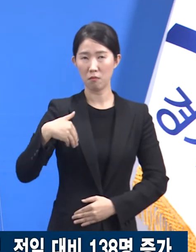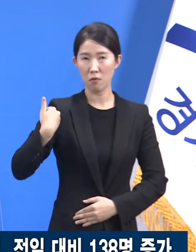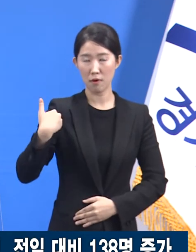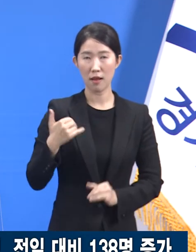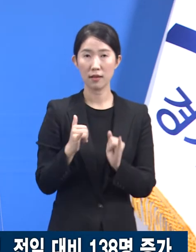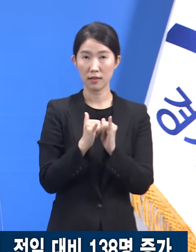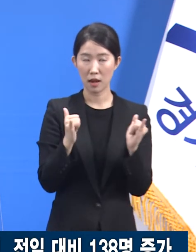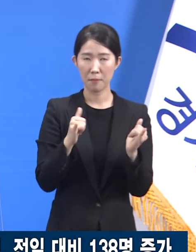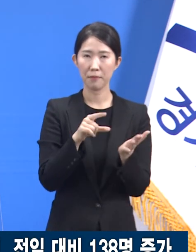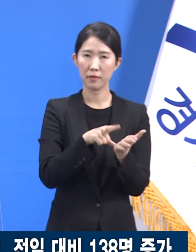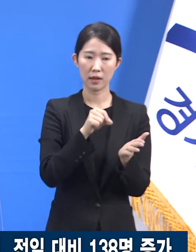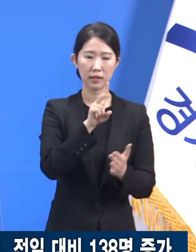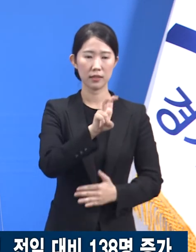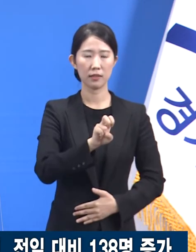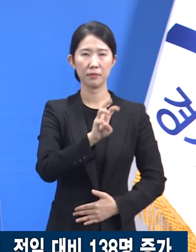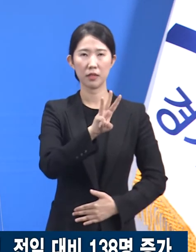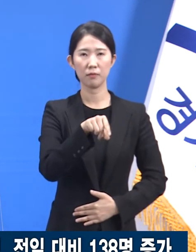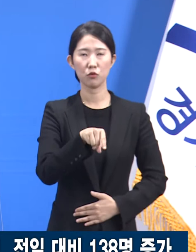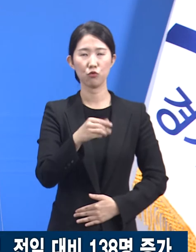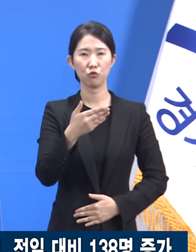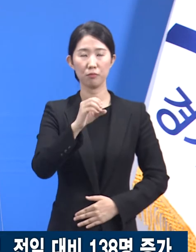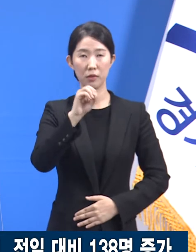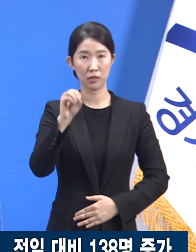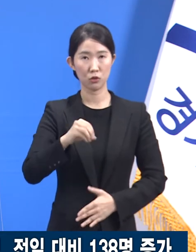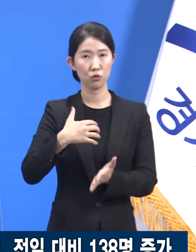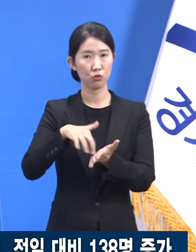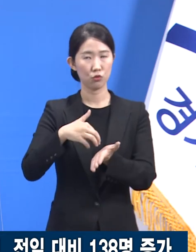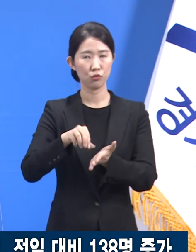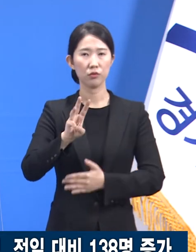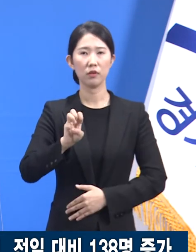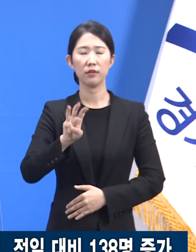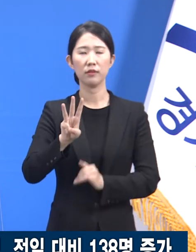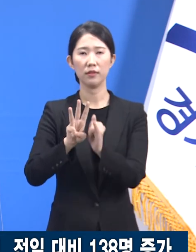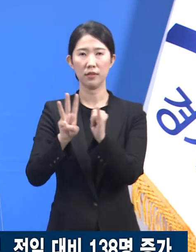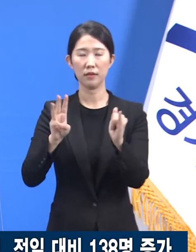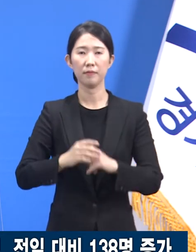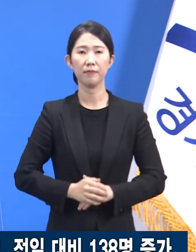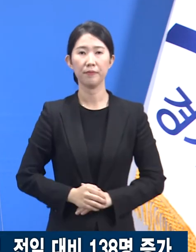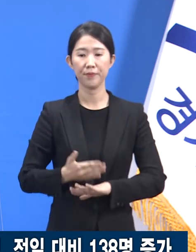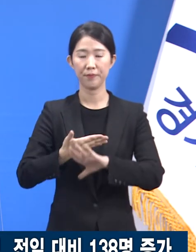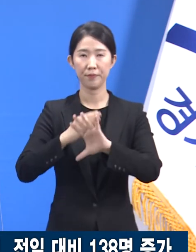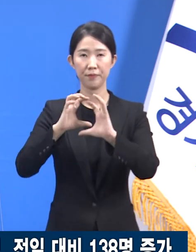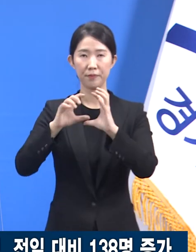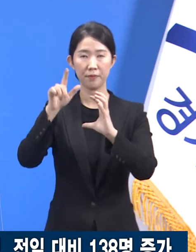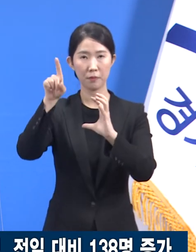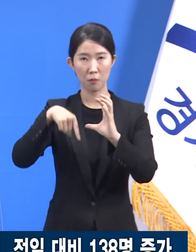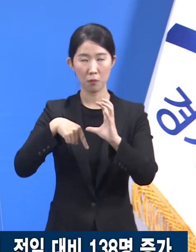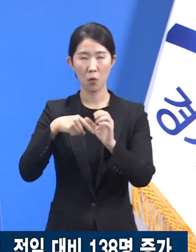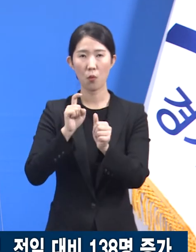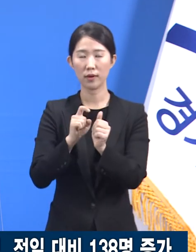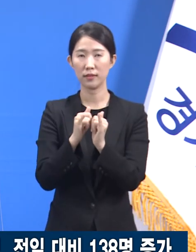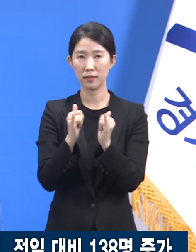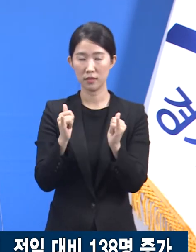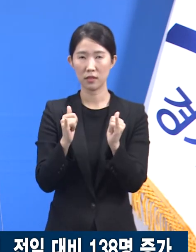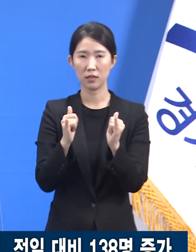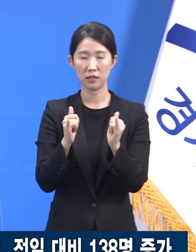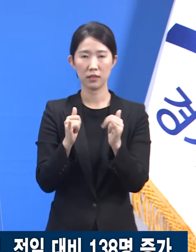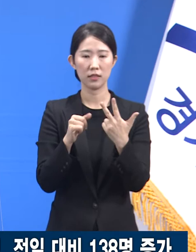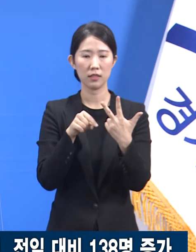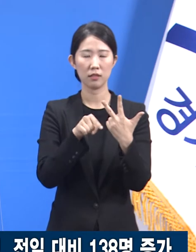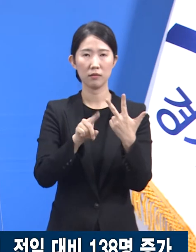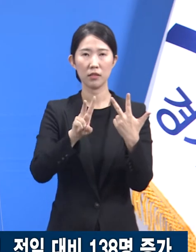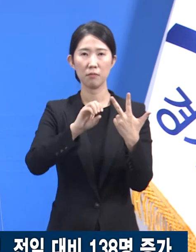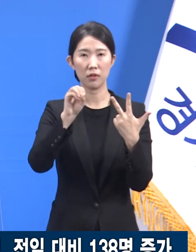23.9%인 33명입니다. 외국인 확진자는 7.2%인 10명입니다.